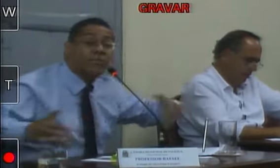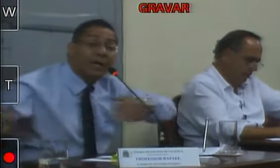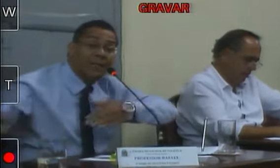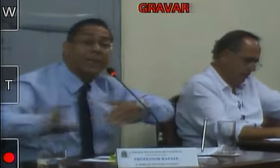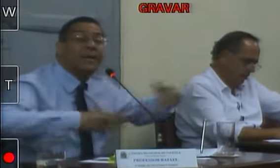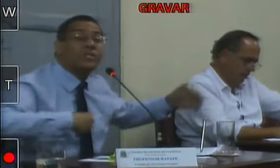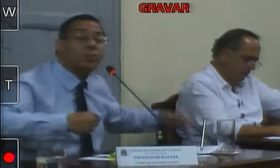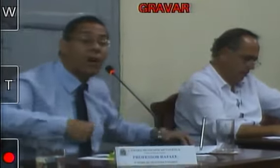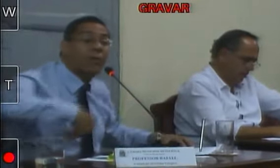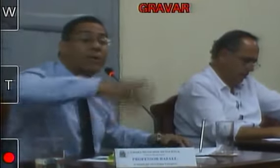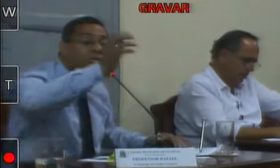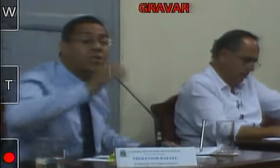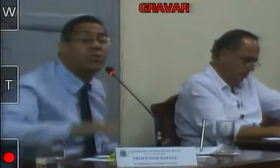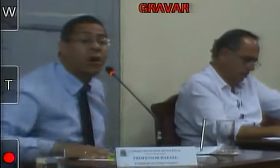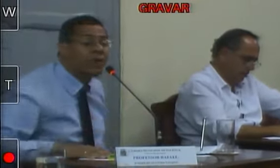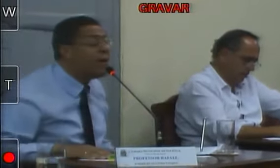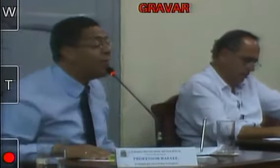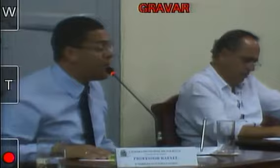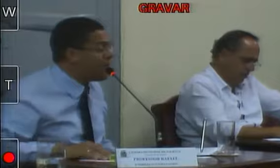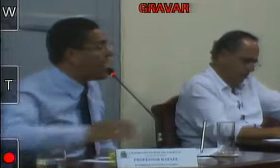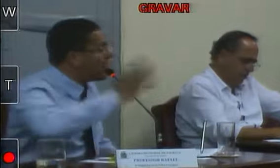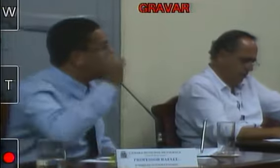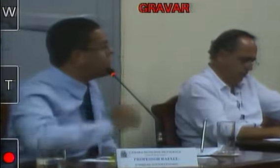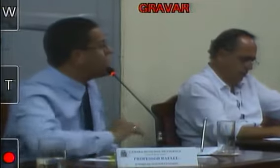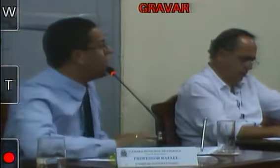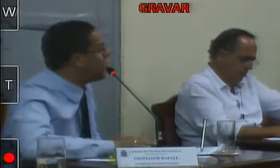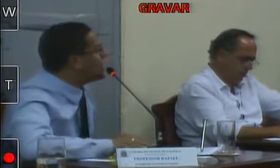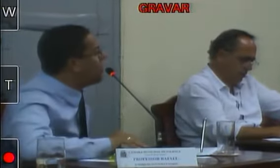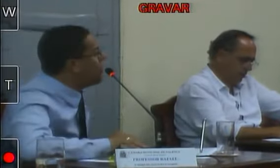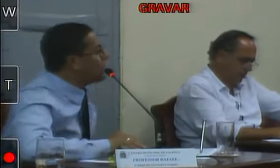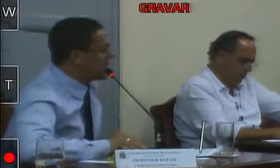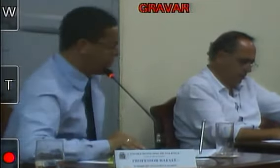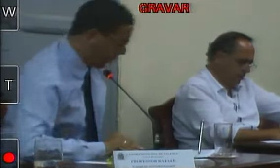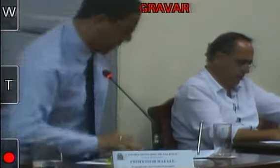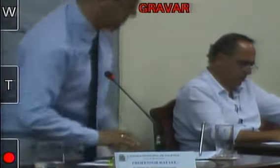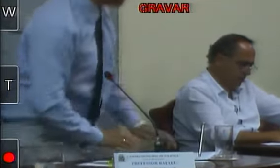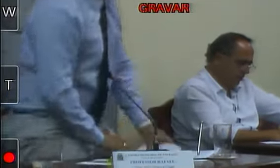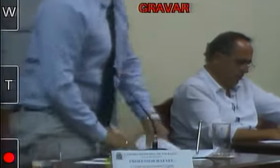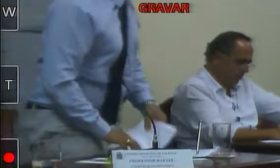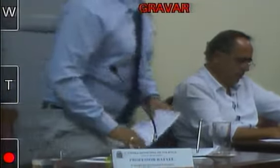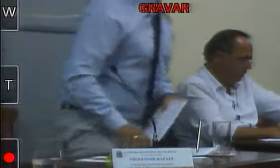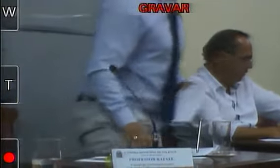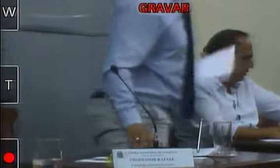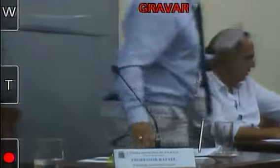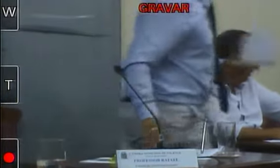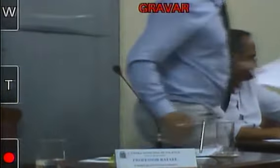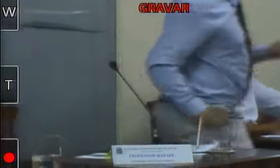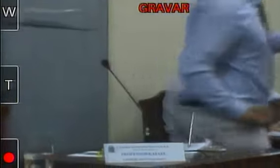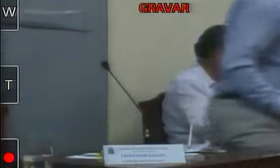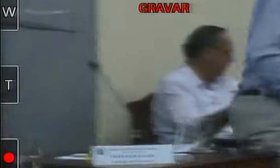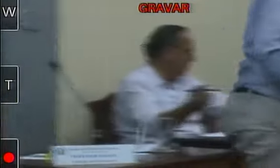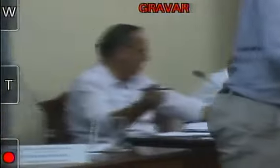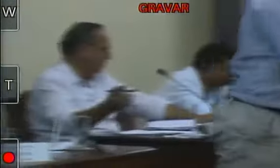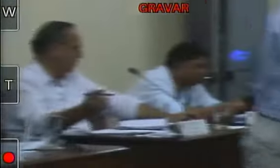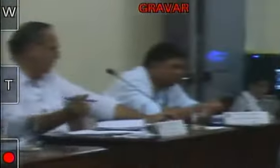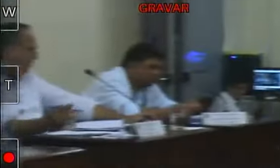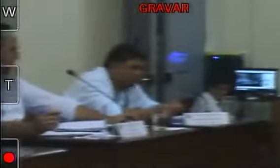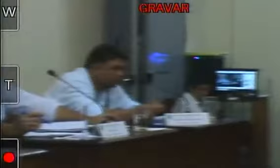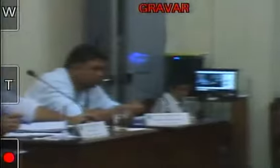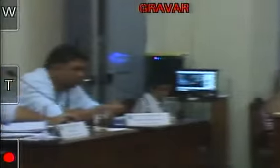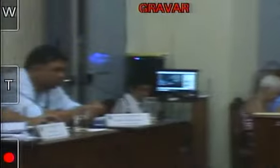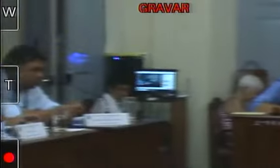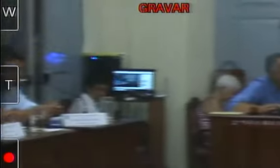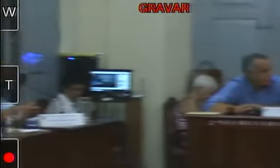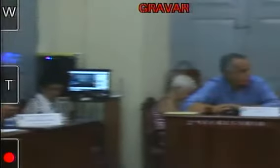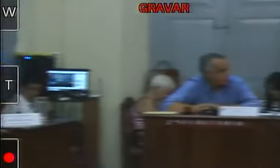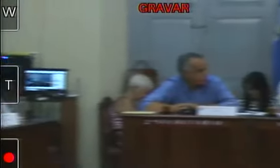metade manda a metade embora e bota gente nova para melhorar eu vou usar a tribuna que está na minha hora de usar a tribuna senhor presidente pela ordem senhor